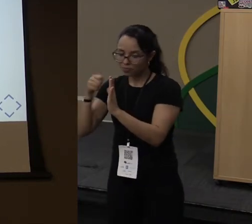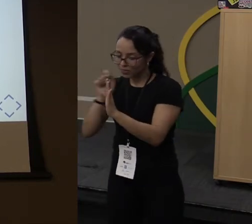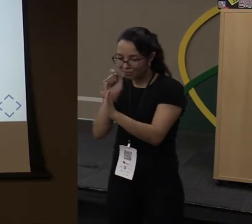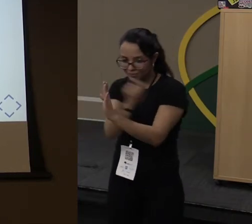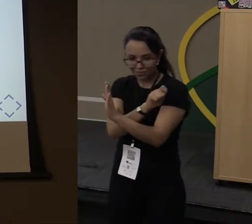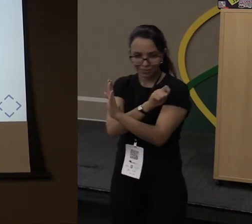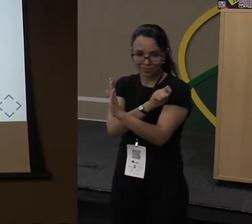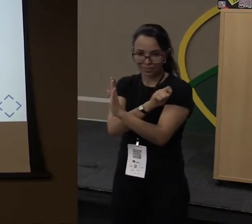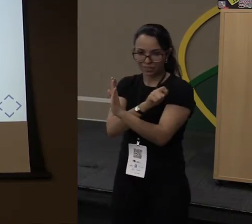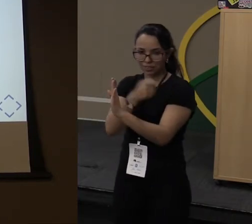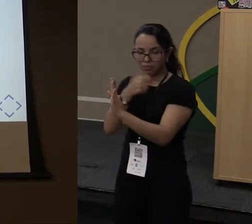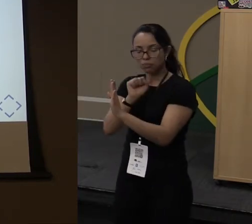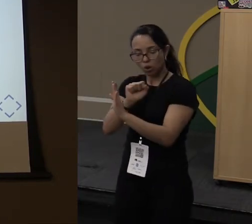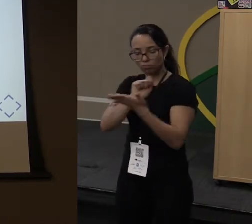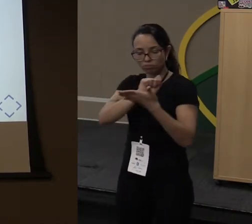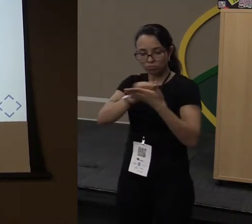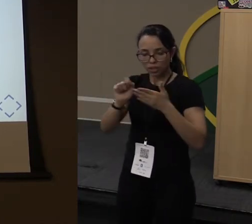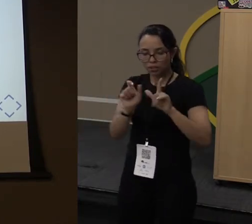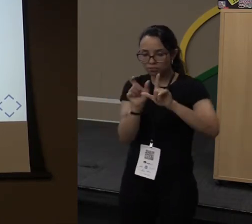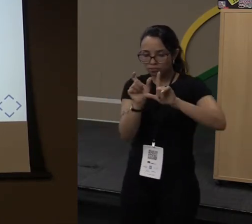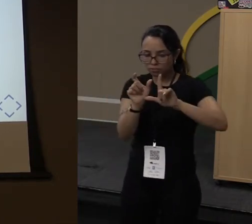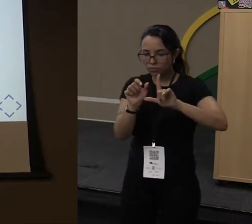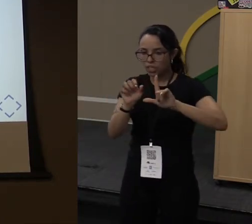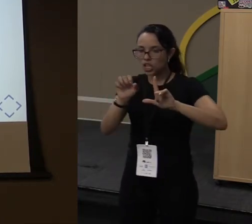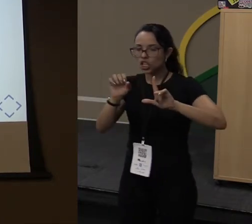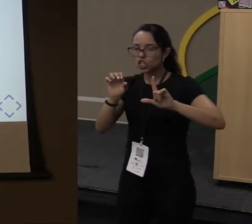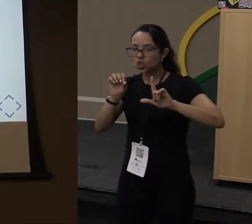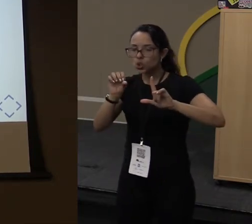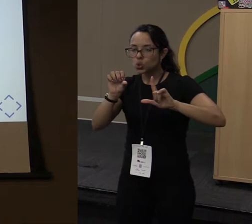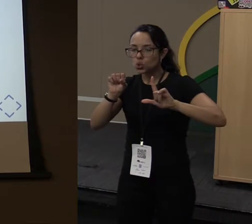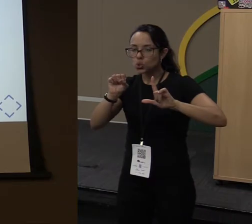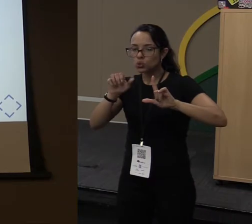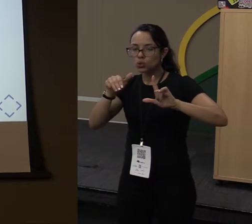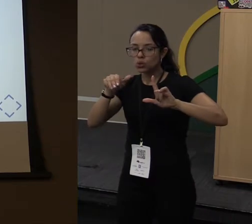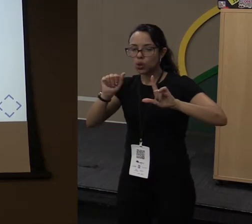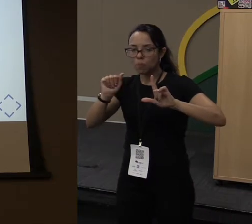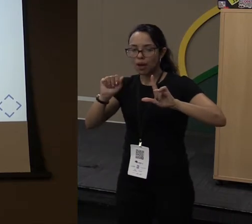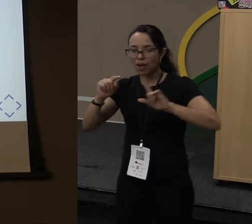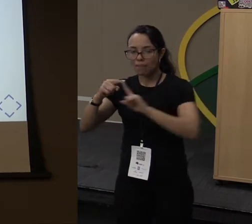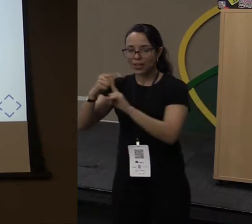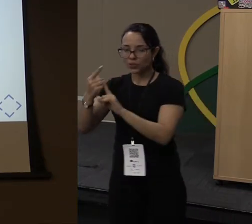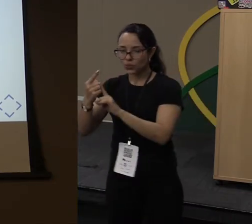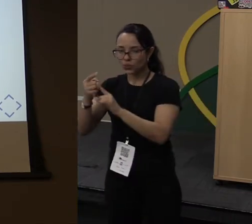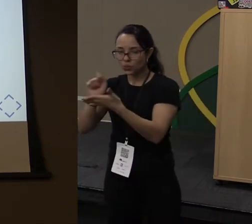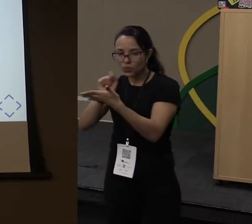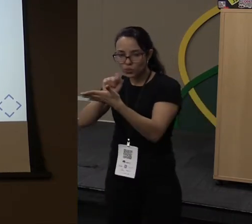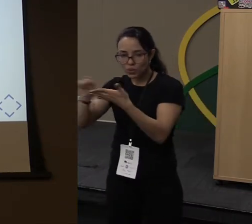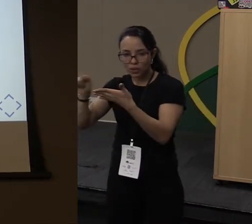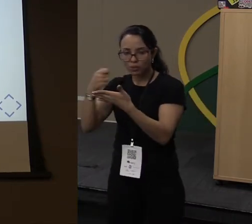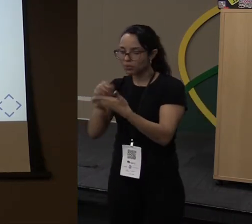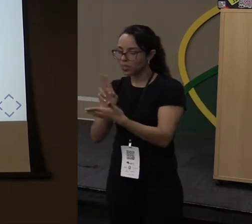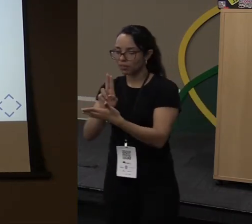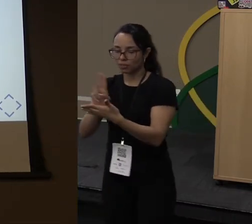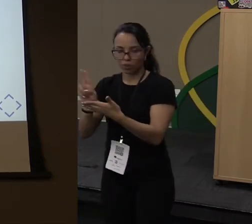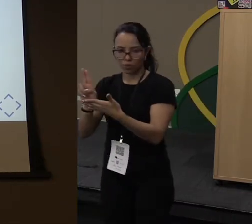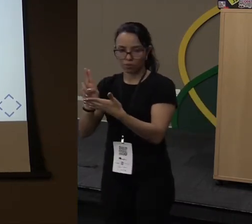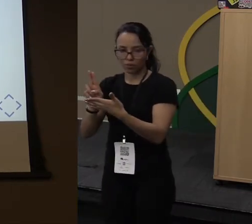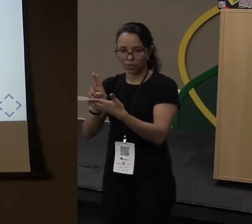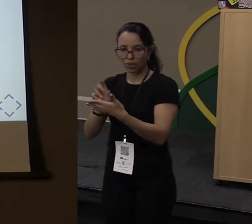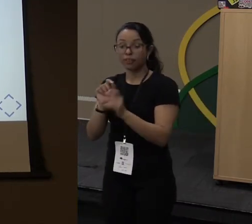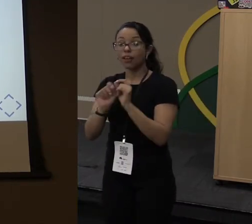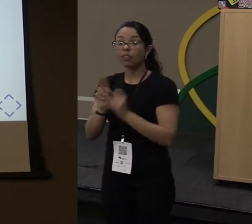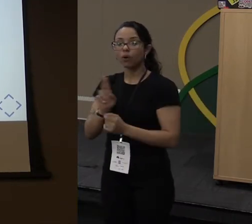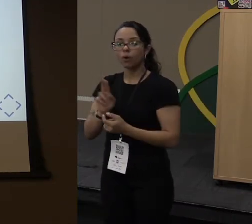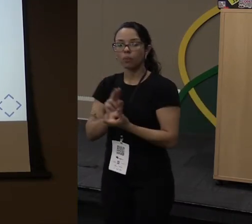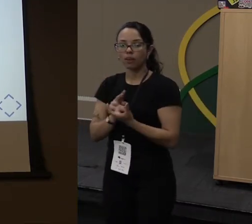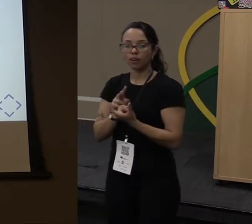Eu posso remover o nome, soma mais um, porque a função não precisa ser mais nomeada. A função agora, quem vai ter o nome é a variável. A variável é a vai